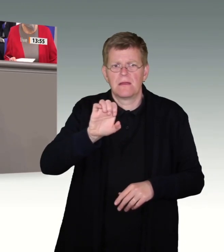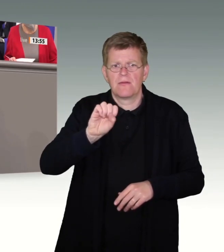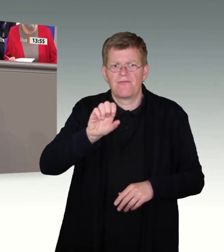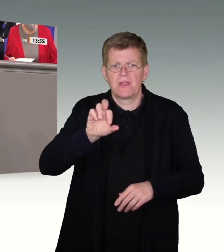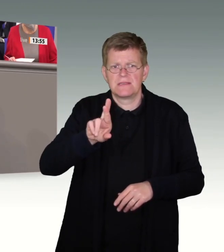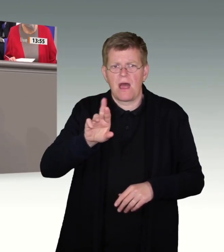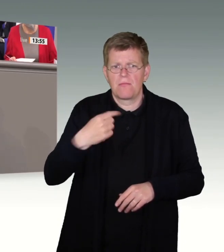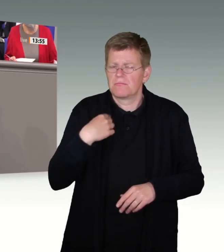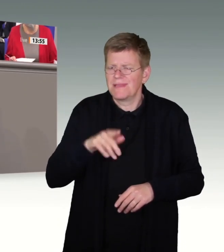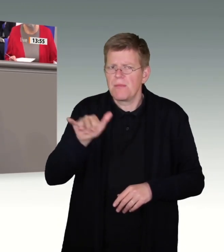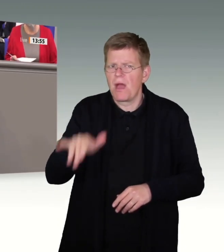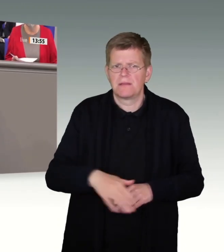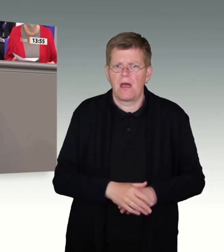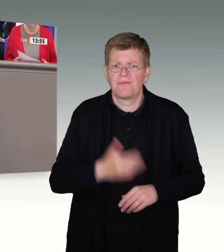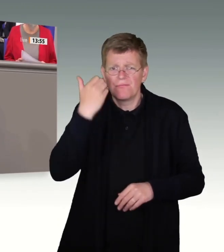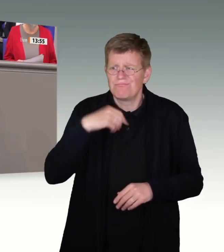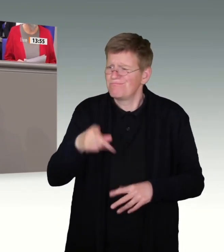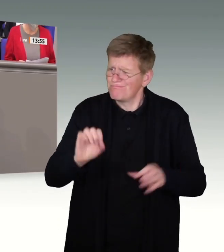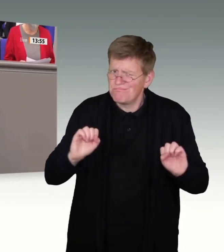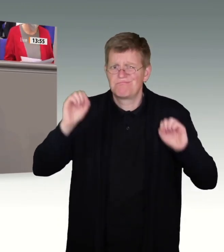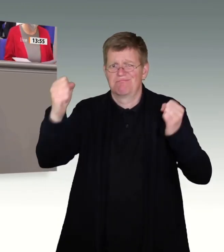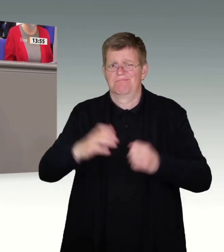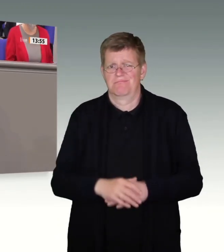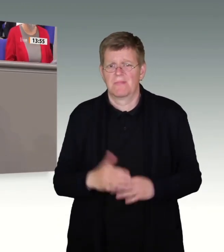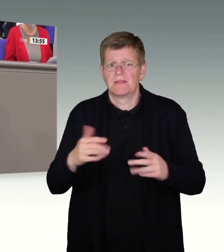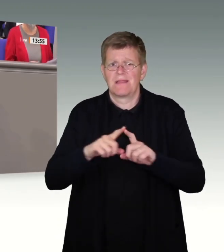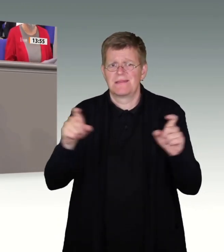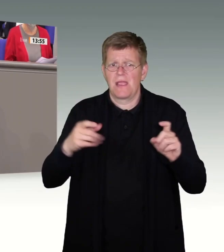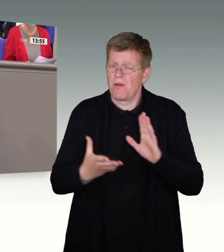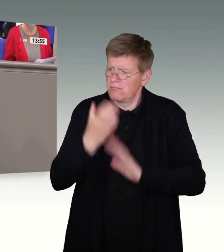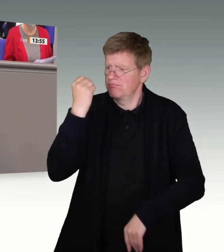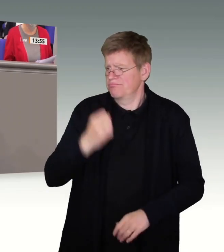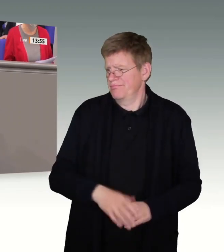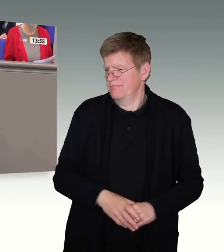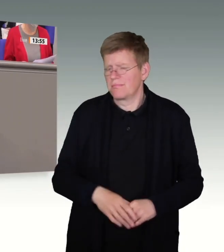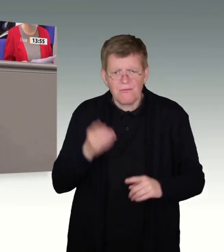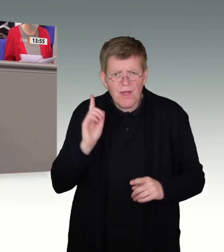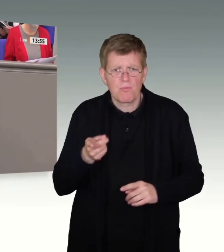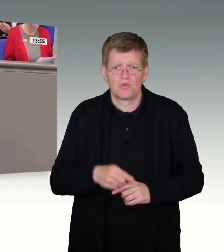nicht mehr hier ist, zeigen Sie endlich mal Initiative und packen Sie dieses Thema an. Es ist dringend überfällig. Vielen Dank.